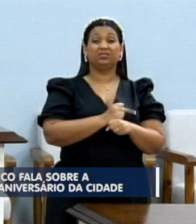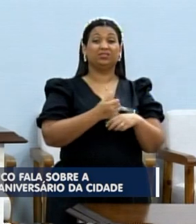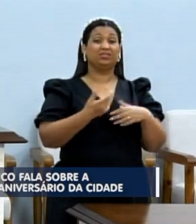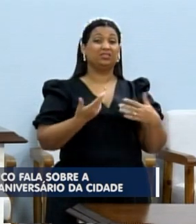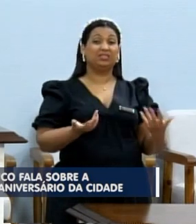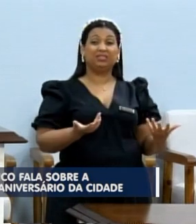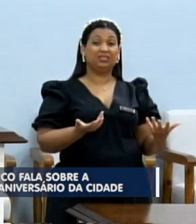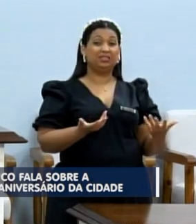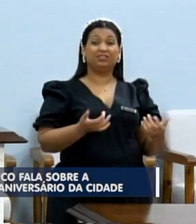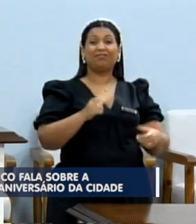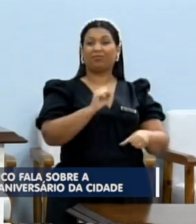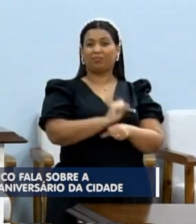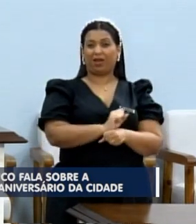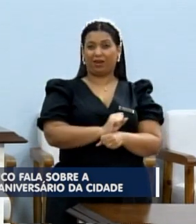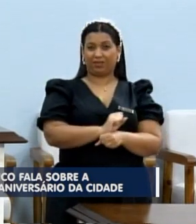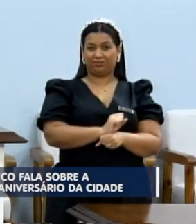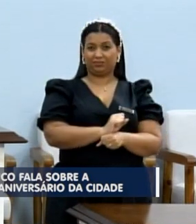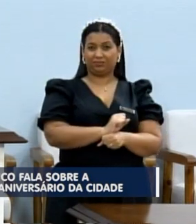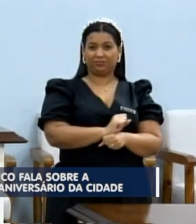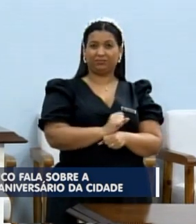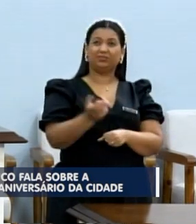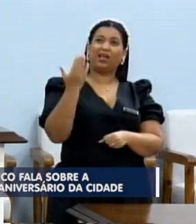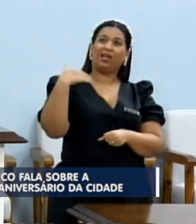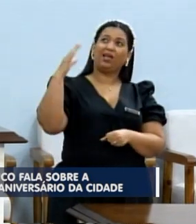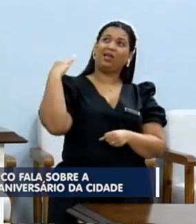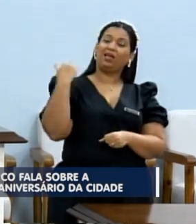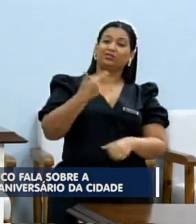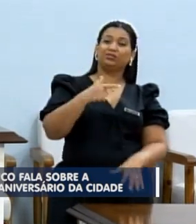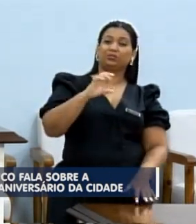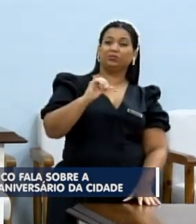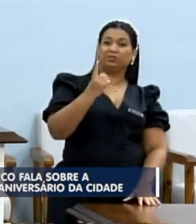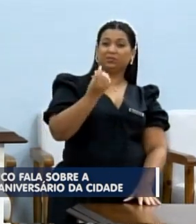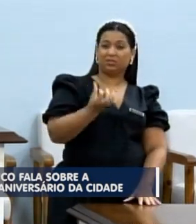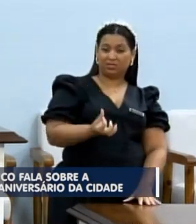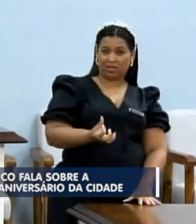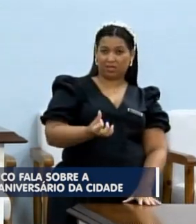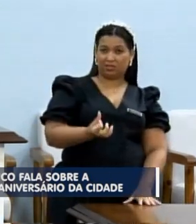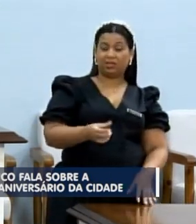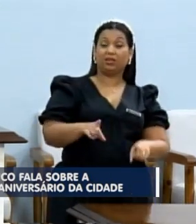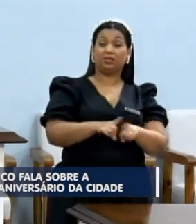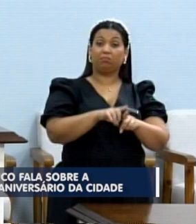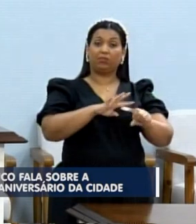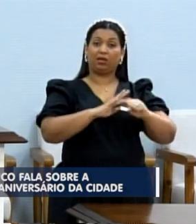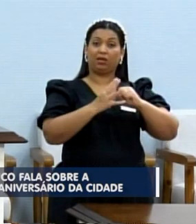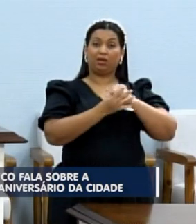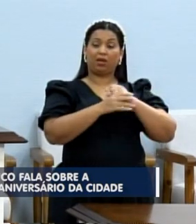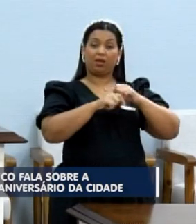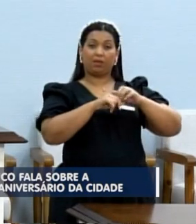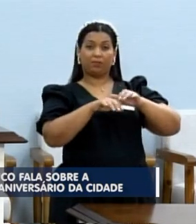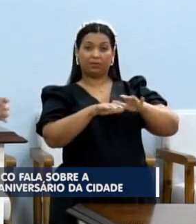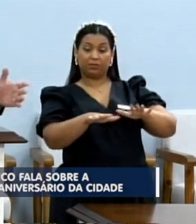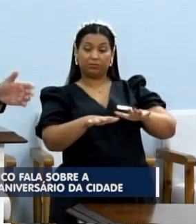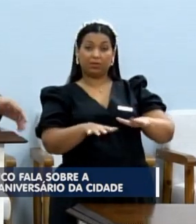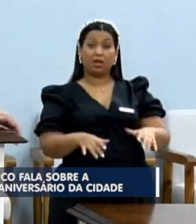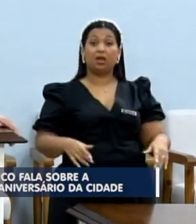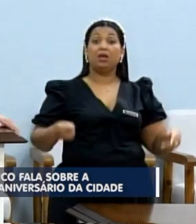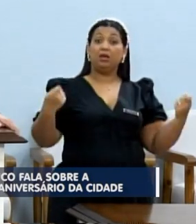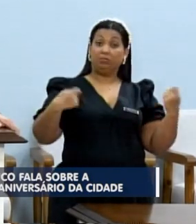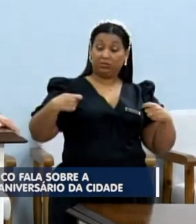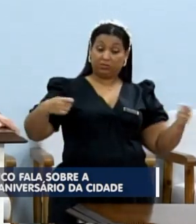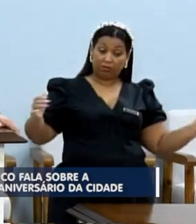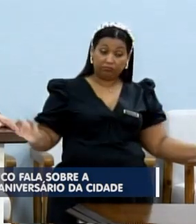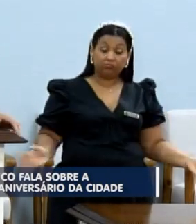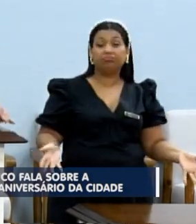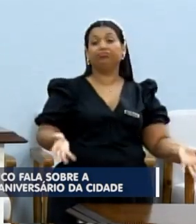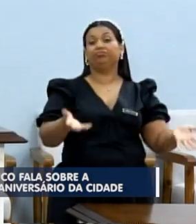a prática dele, desde 2016. E depois também teve a pandemia. E precisava-se iniciar um